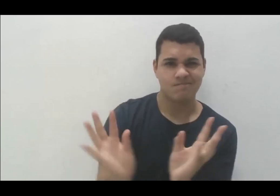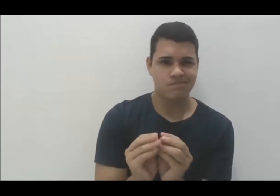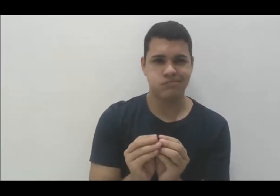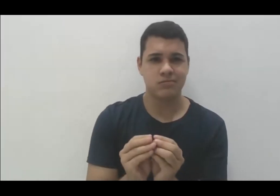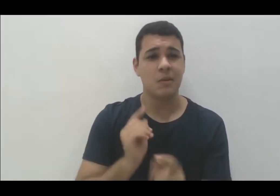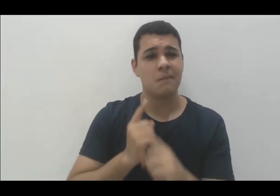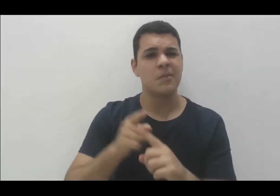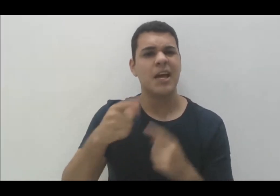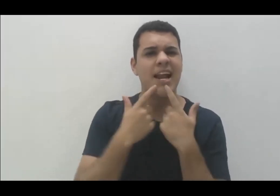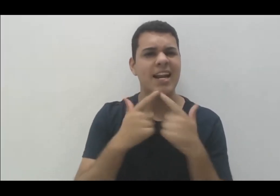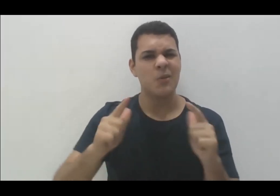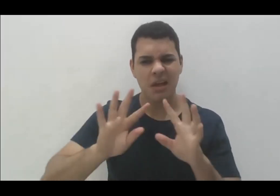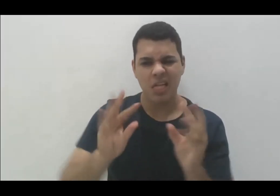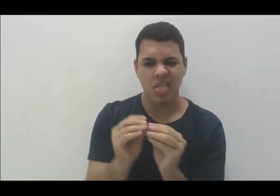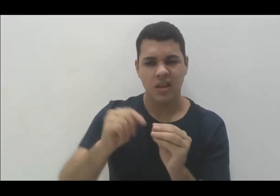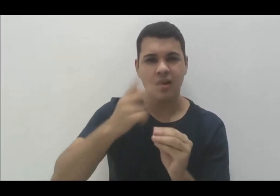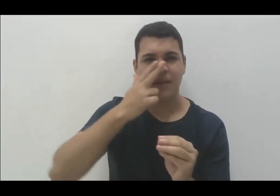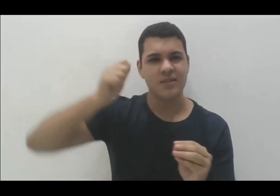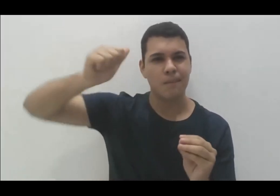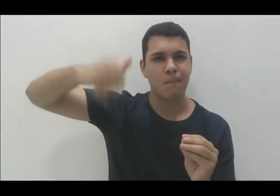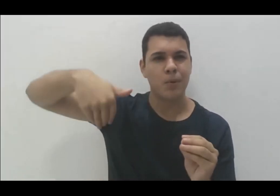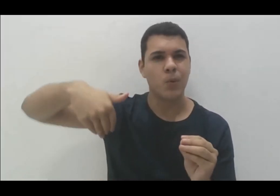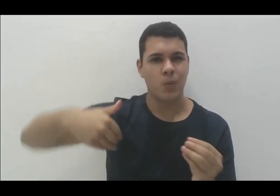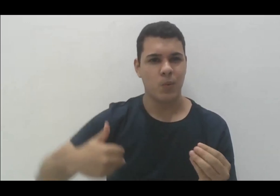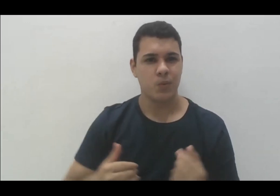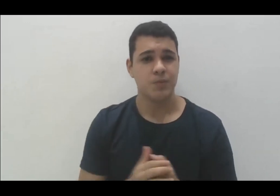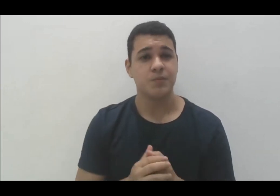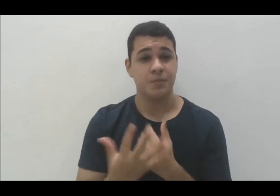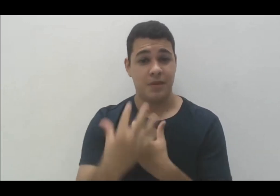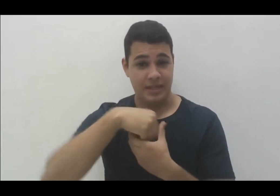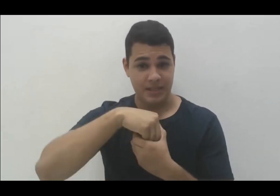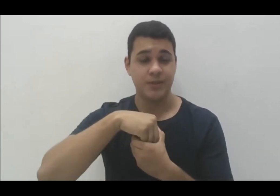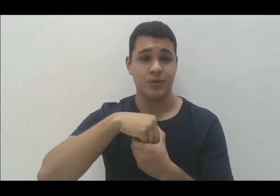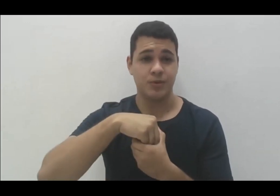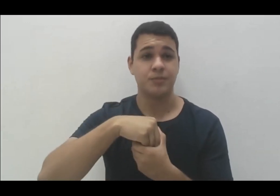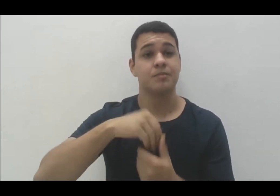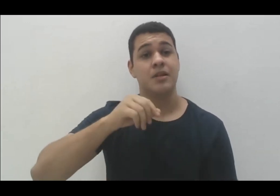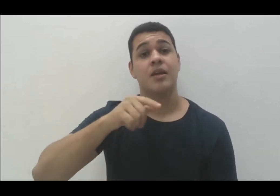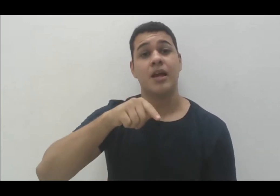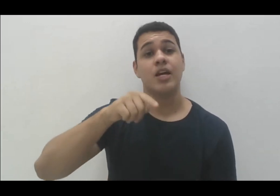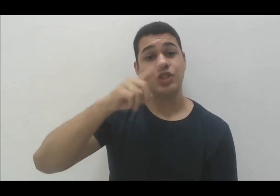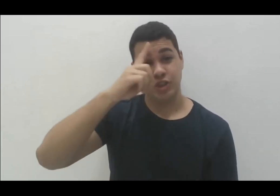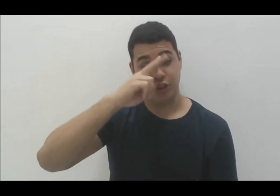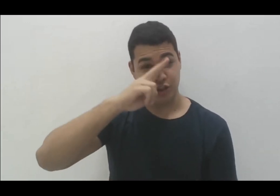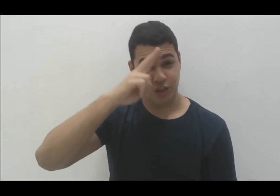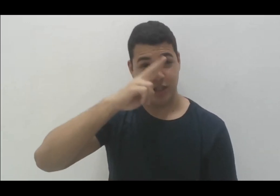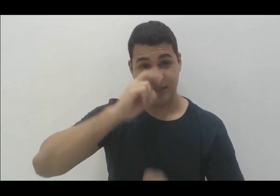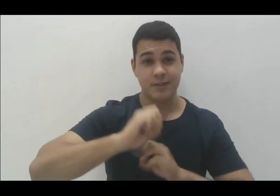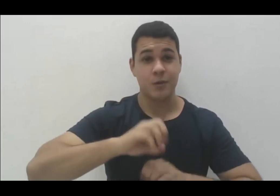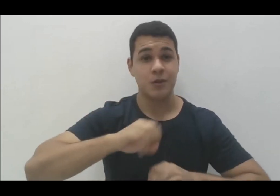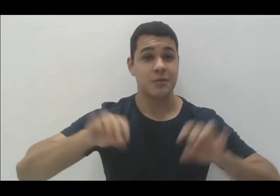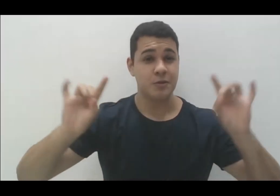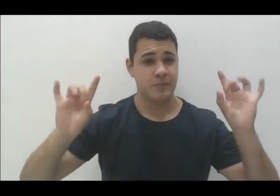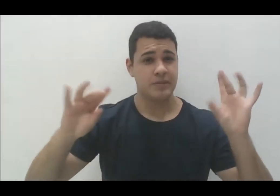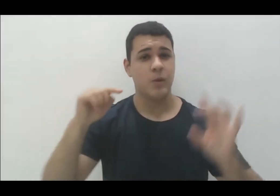ideia de empobrecido, ele dá essa ideia, e dentro da história da educação especial, ele tem uma